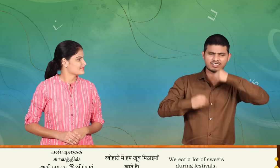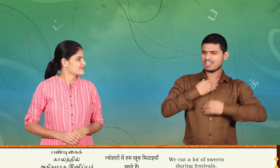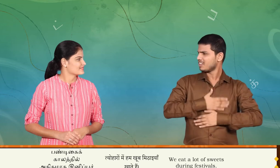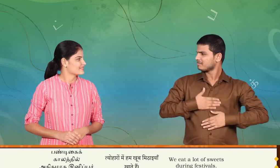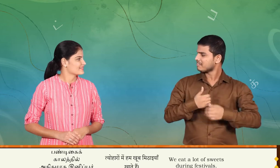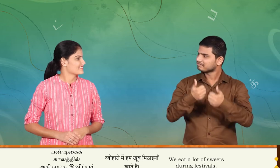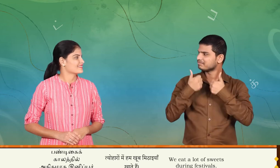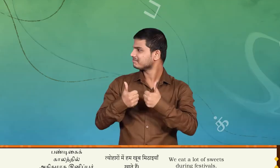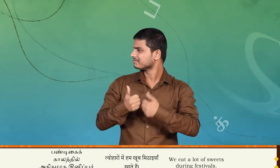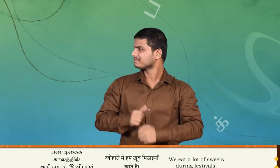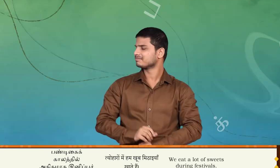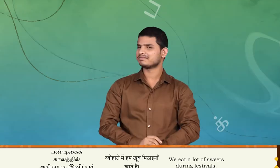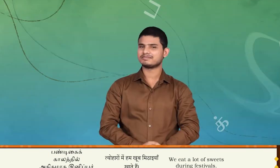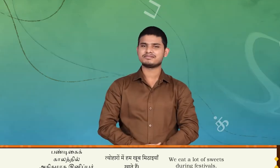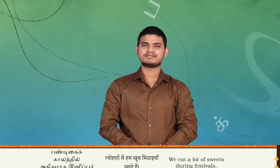இனிப்பு சாபிடுவும்